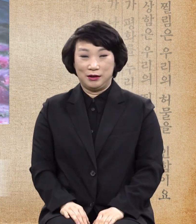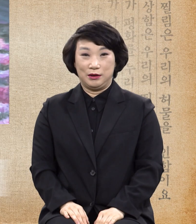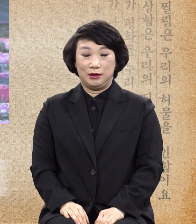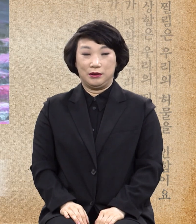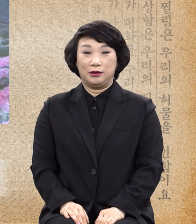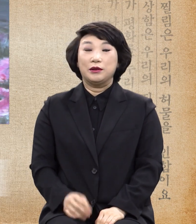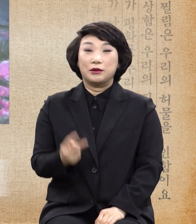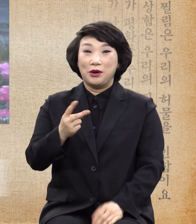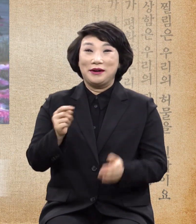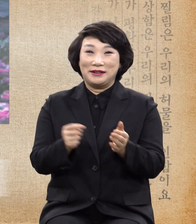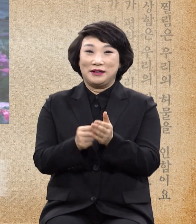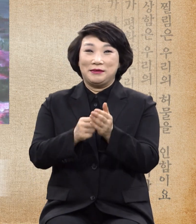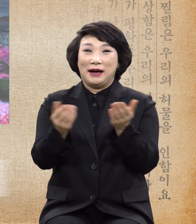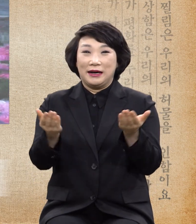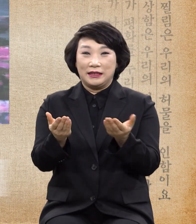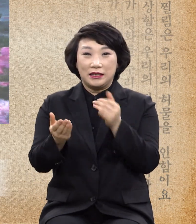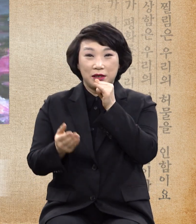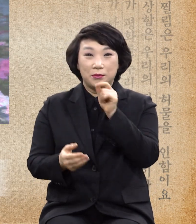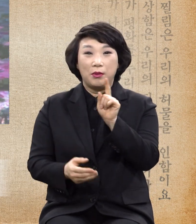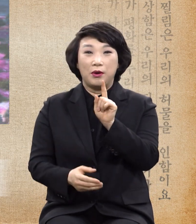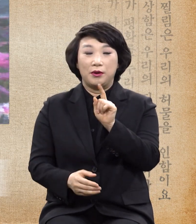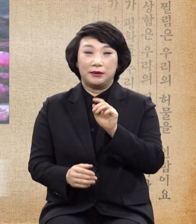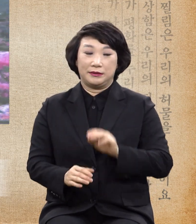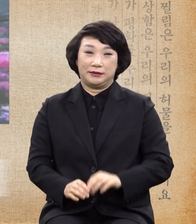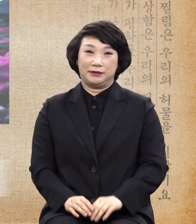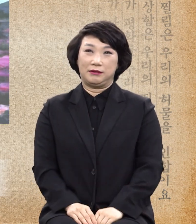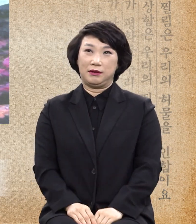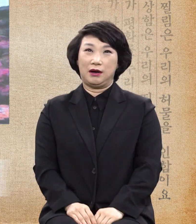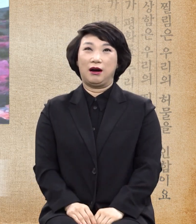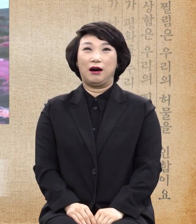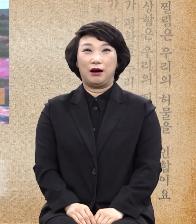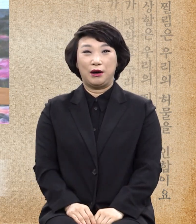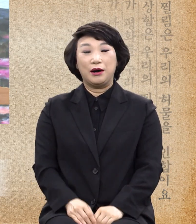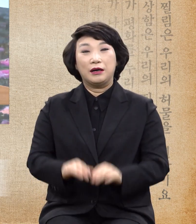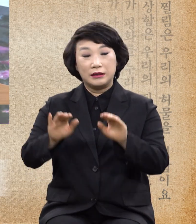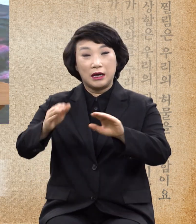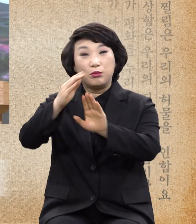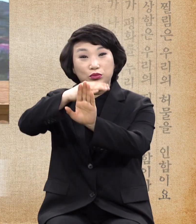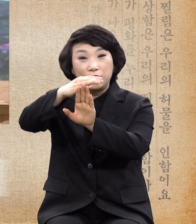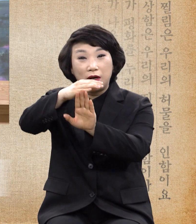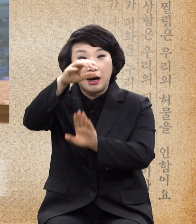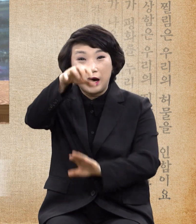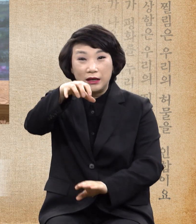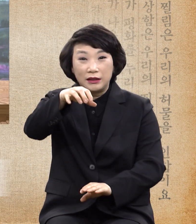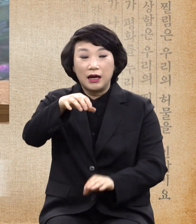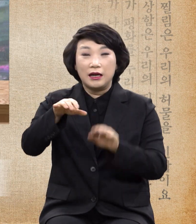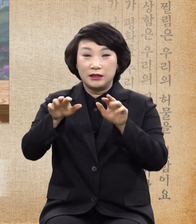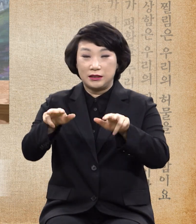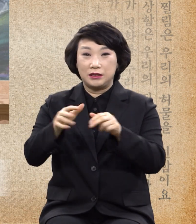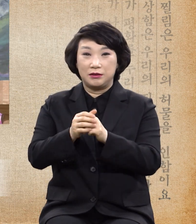일이 있다면 저 북한이 ICBM을 통해서